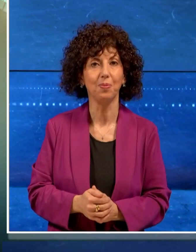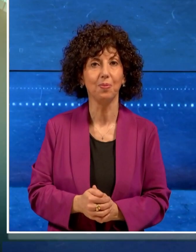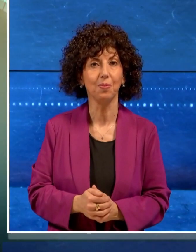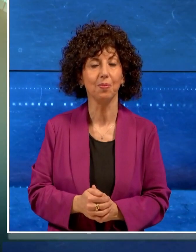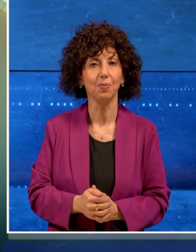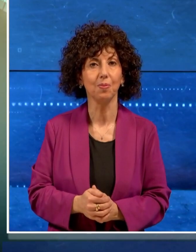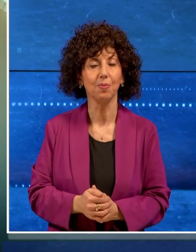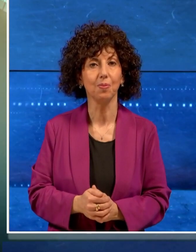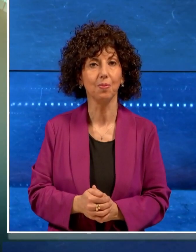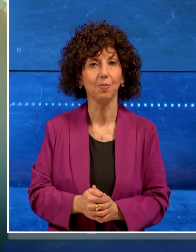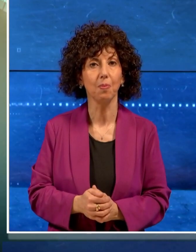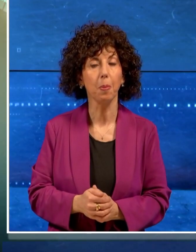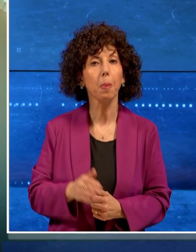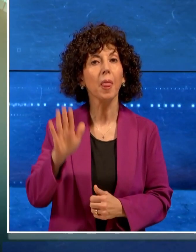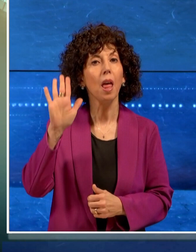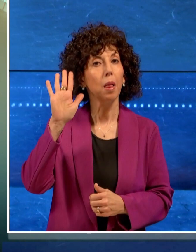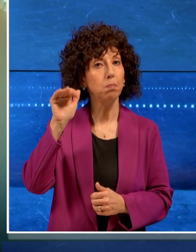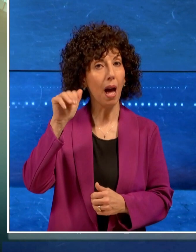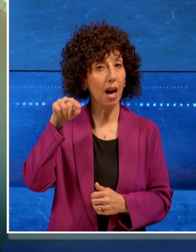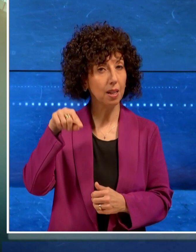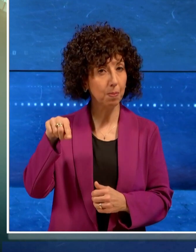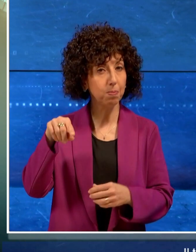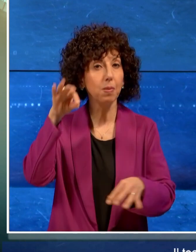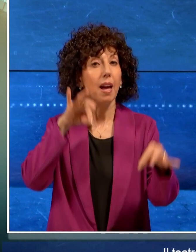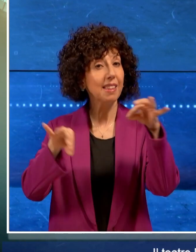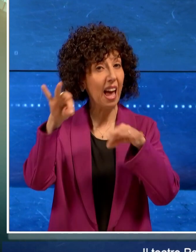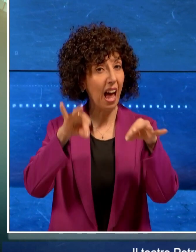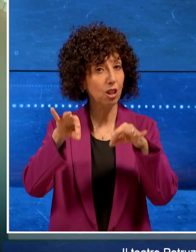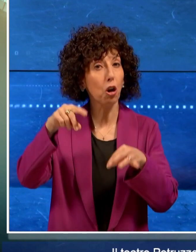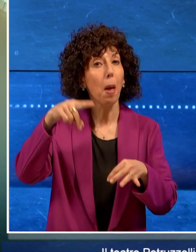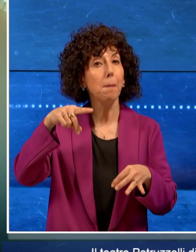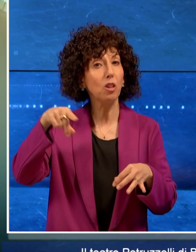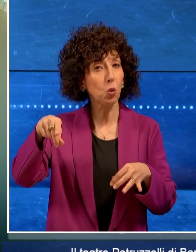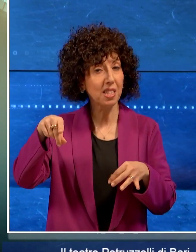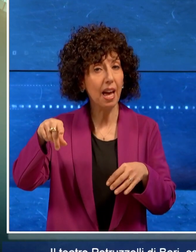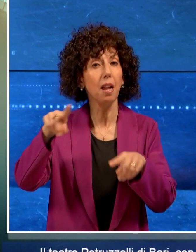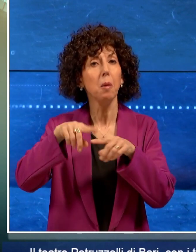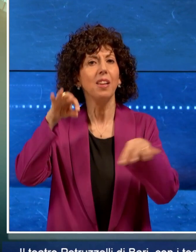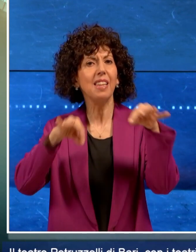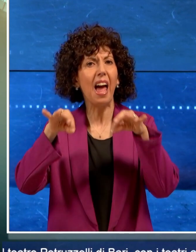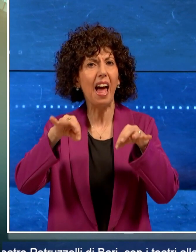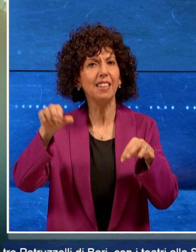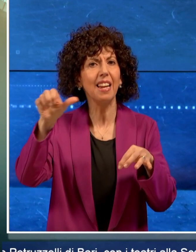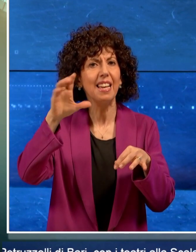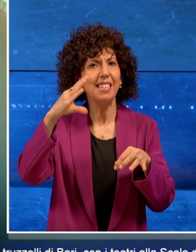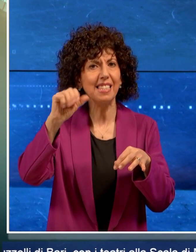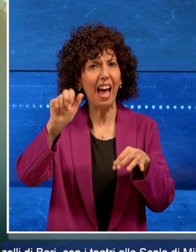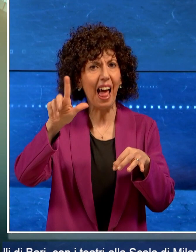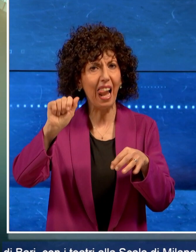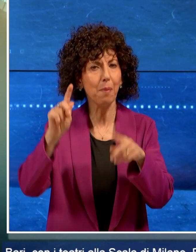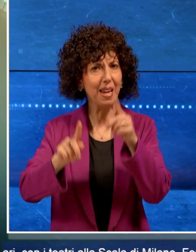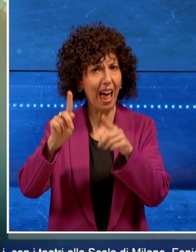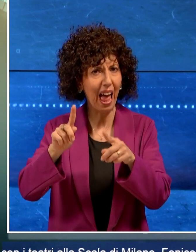Il teatro Petruzzelli di Bari con i teatri alla scala di Milano, Finice di